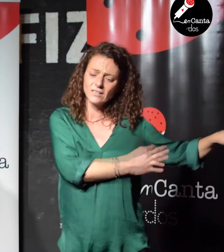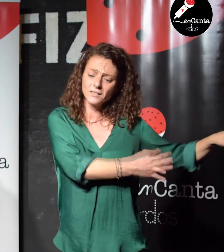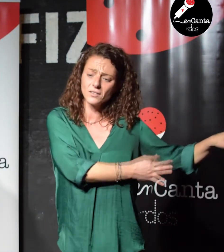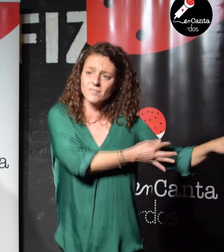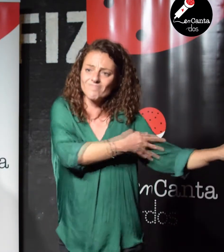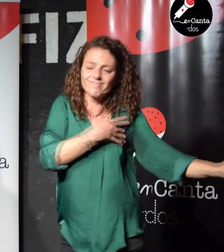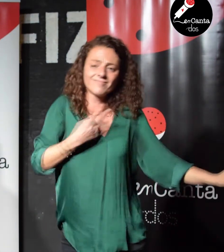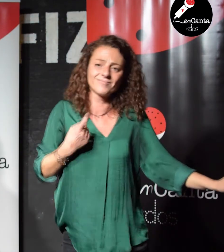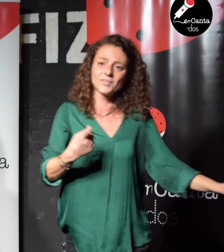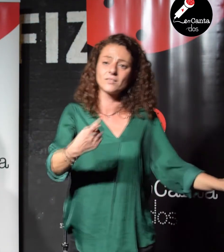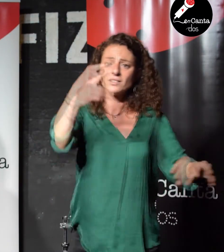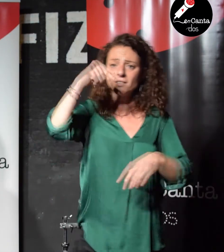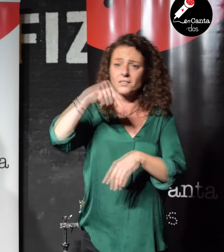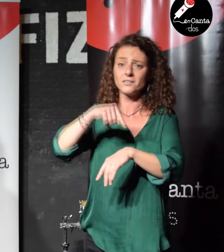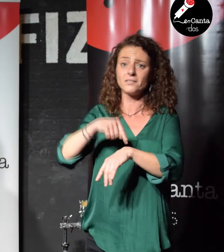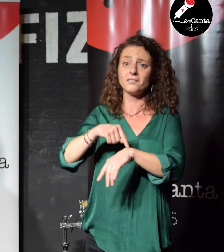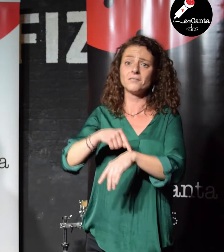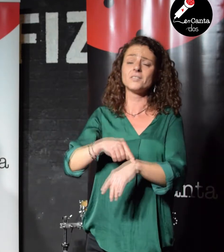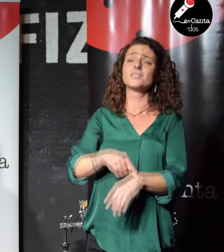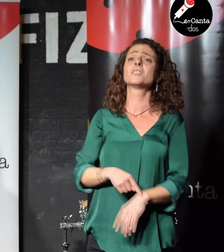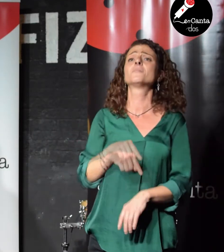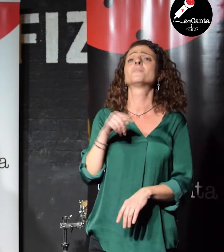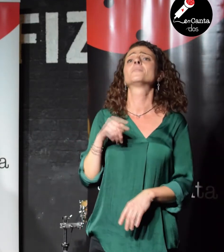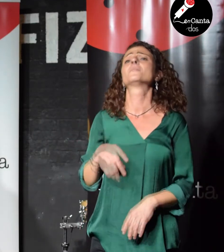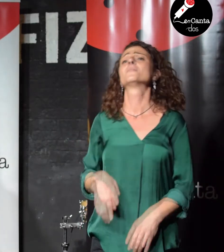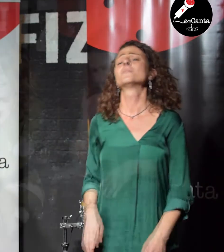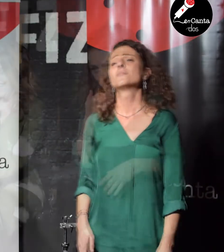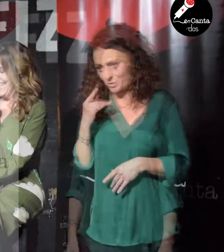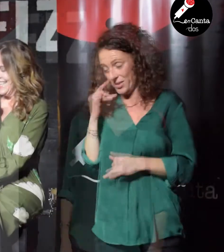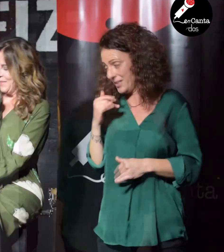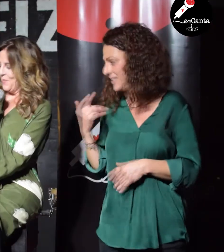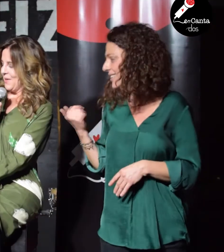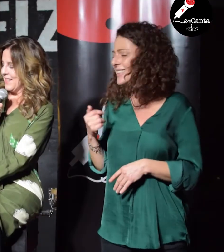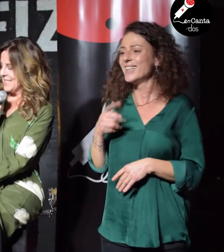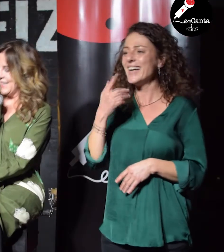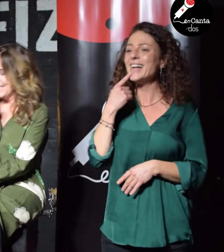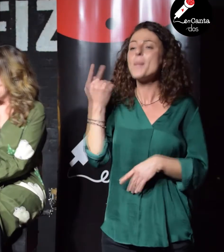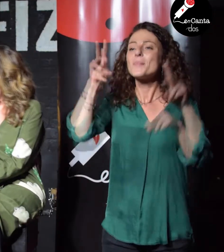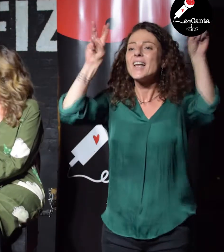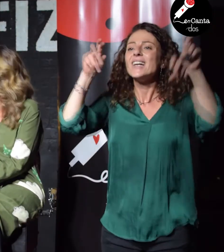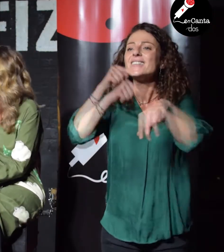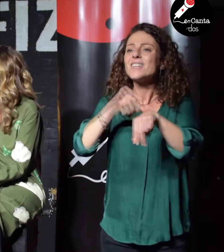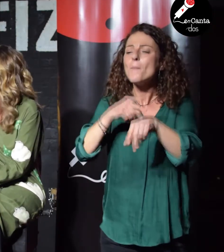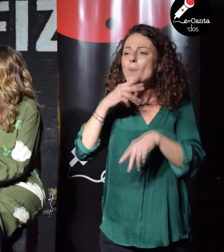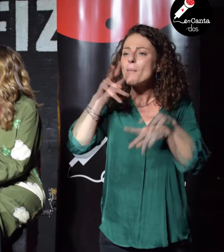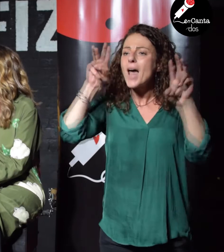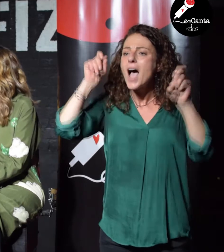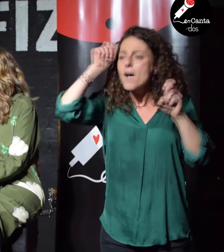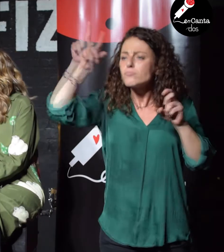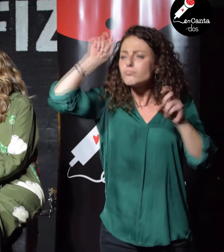tiempo, hablas de fantasmas que se despiertan y vienen cargaditos de